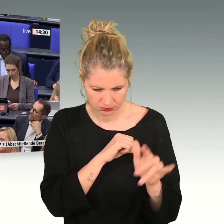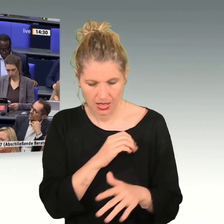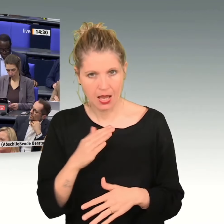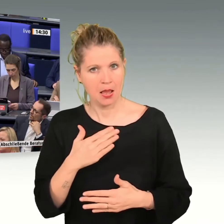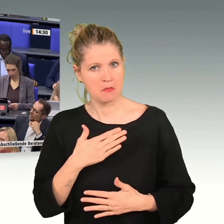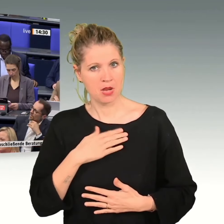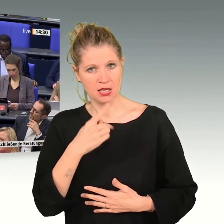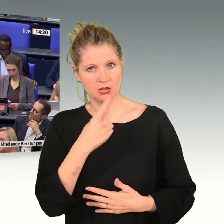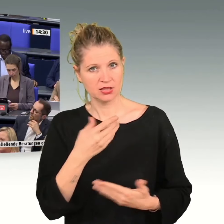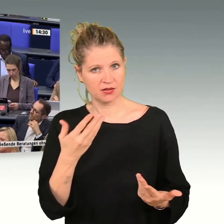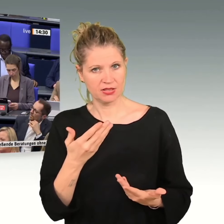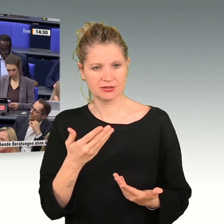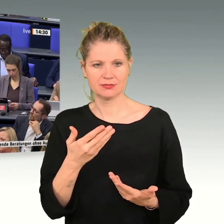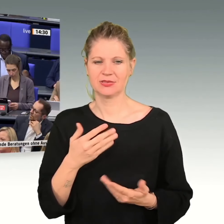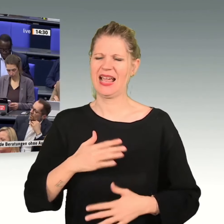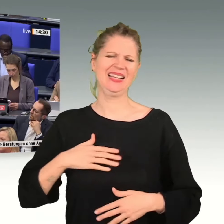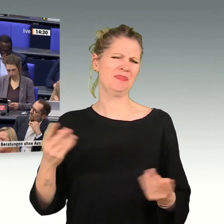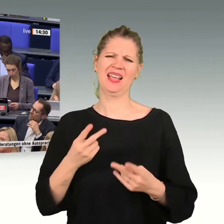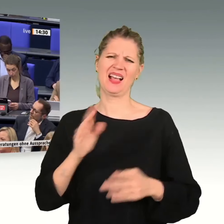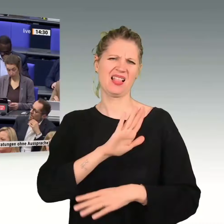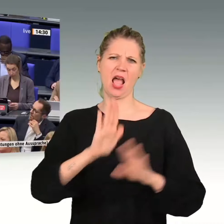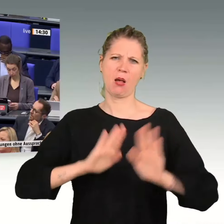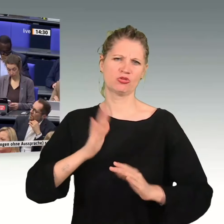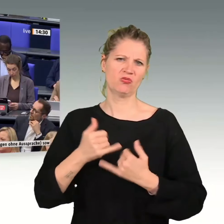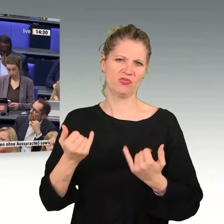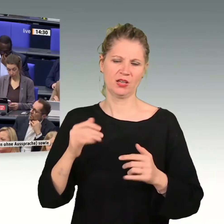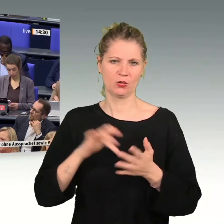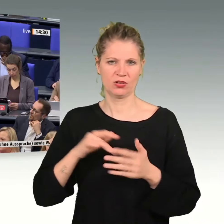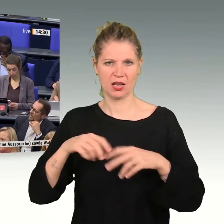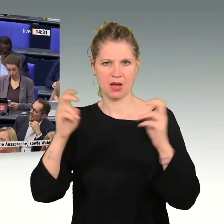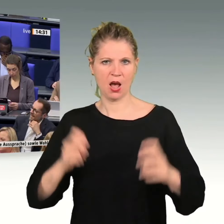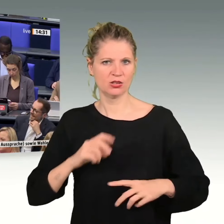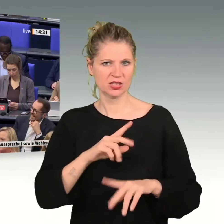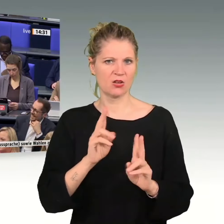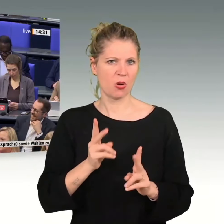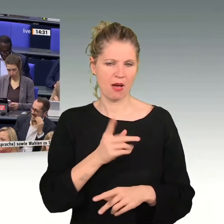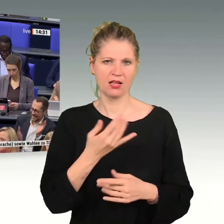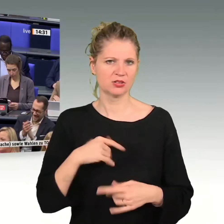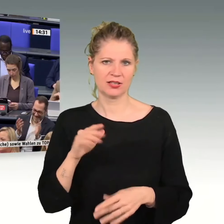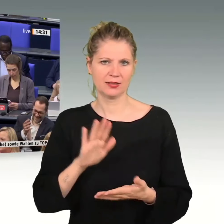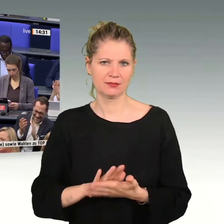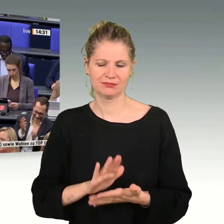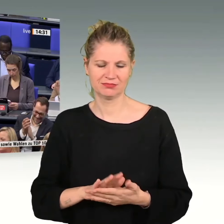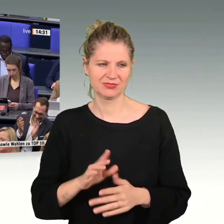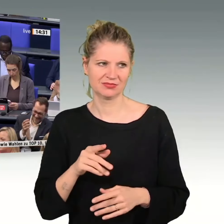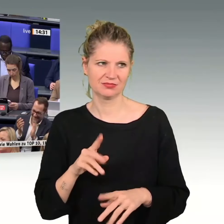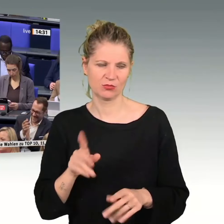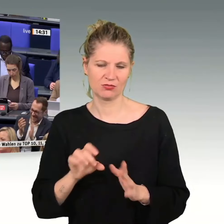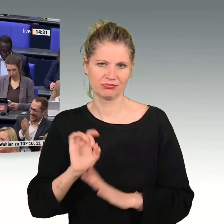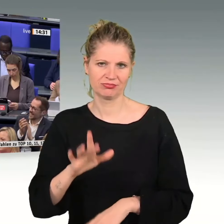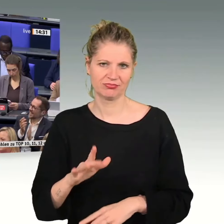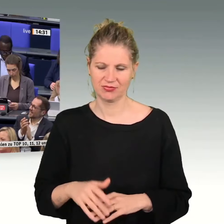stimmen Sie mit uns. Eigentlich ist es mir egal, wie Sie abstimmen, weil Sie haben in diesem Haus nichts zu suchen. Aber wenn wir Mindestlöhne